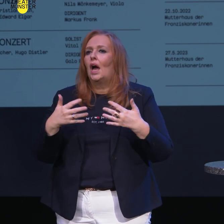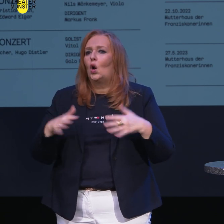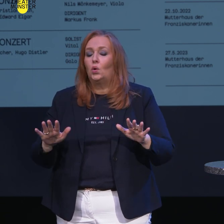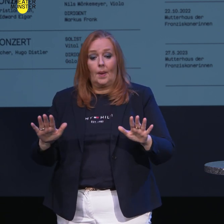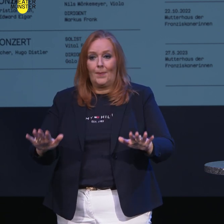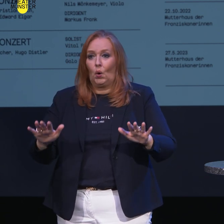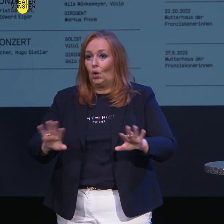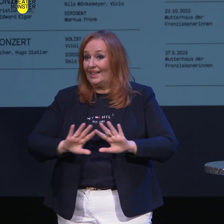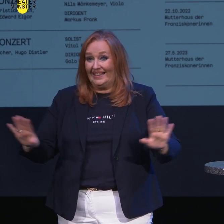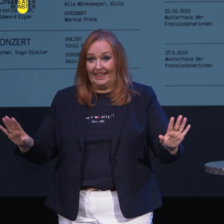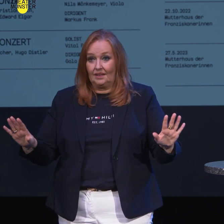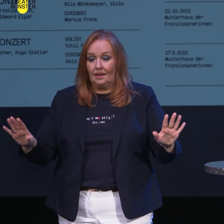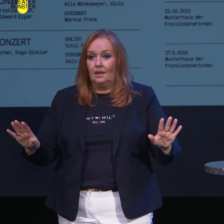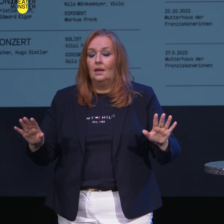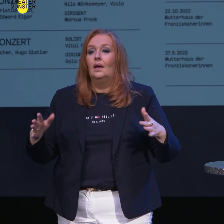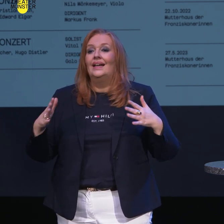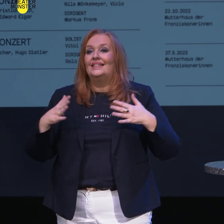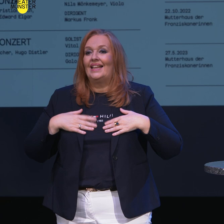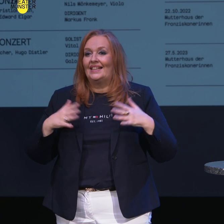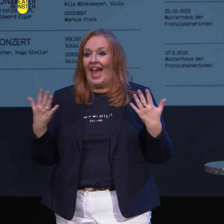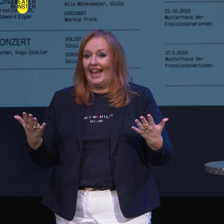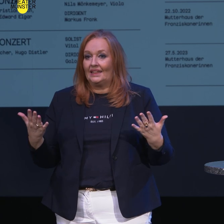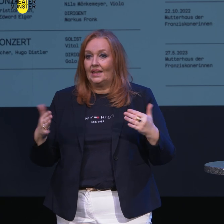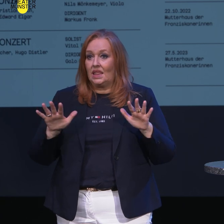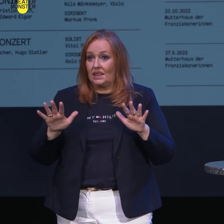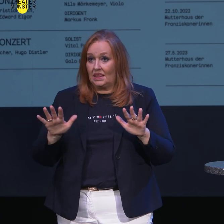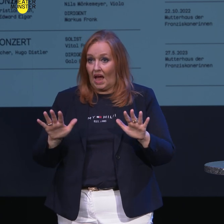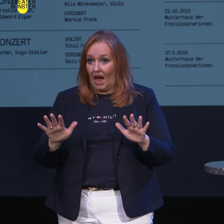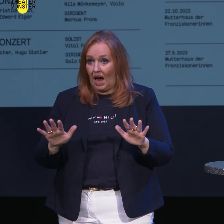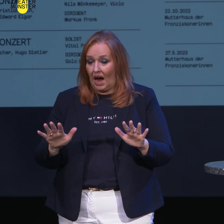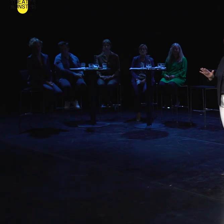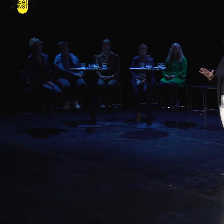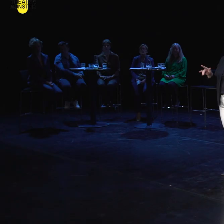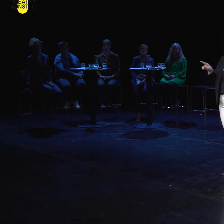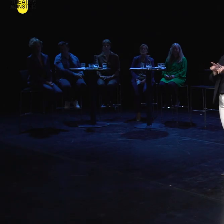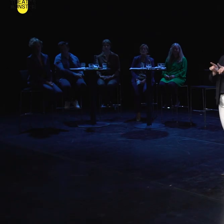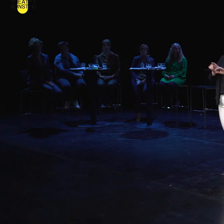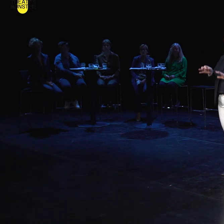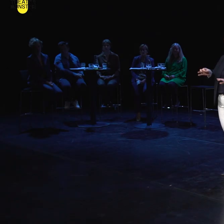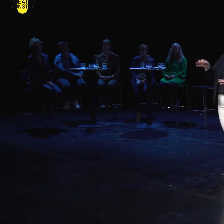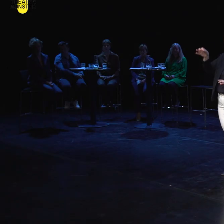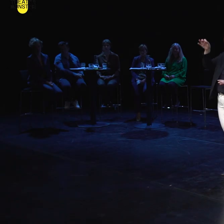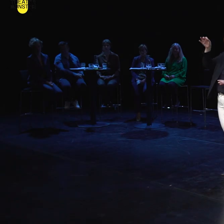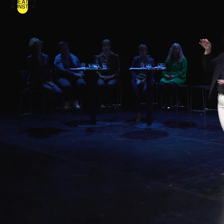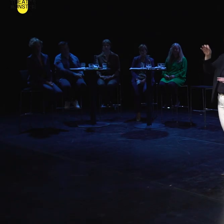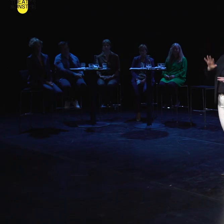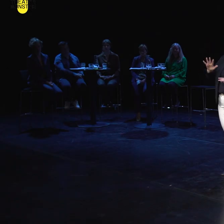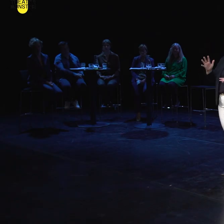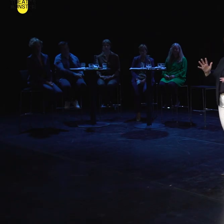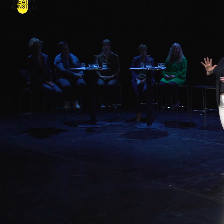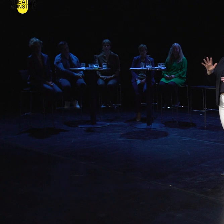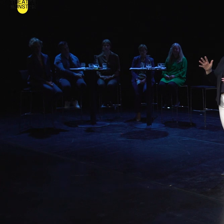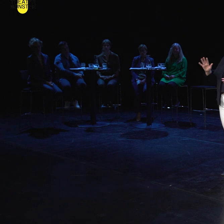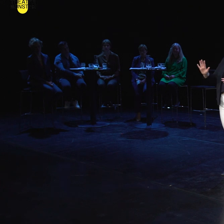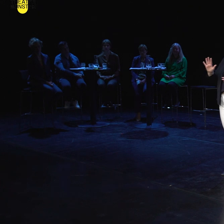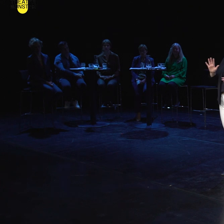Man berührt es nicht, sondern man bringt seine Hände in die Nähe einer Art Antenne, die da auf Handstellung und Abstand